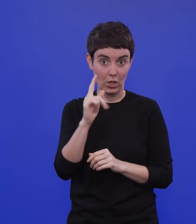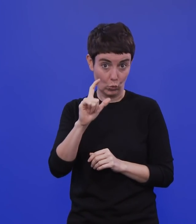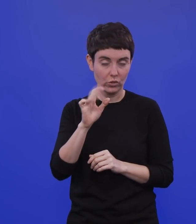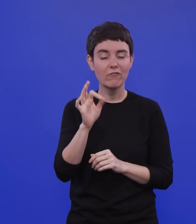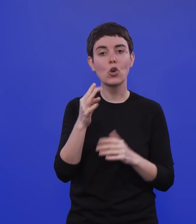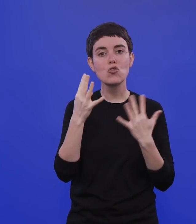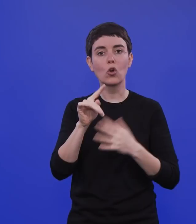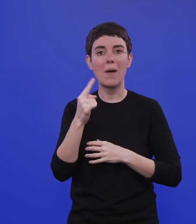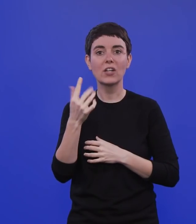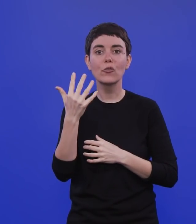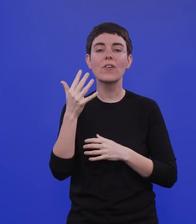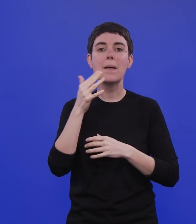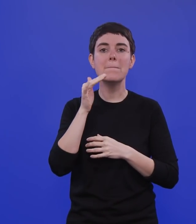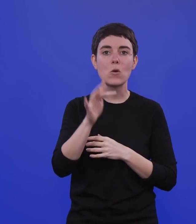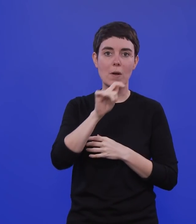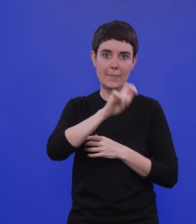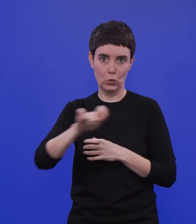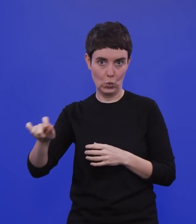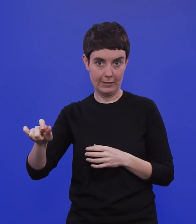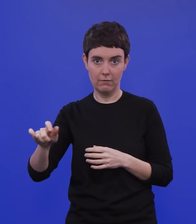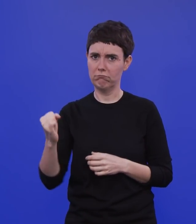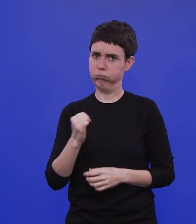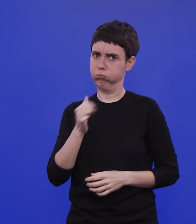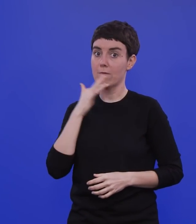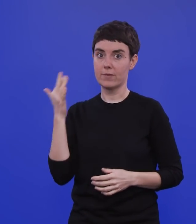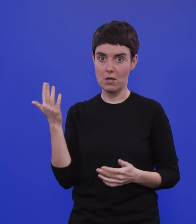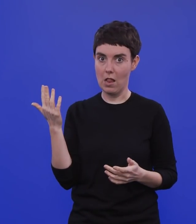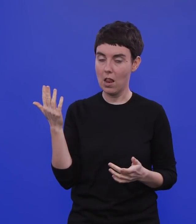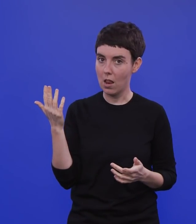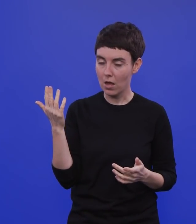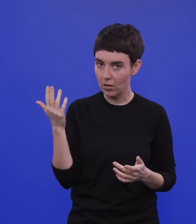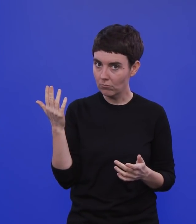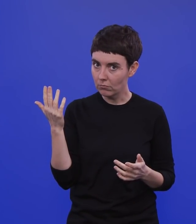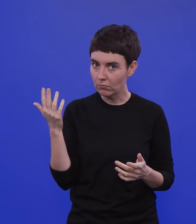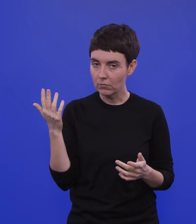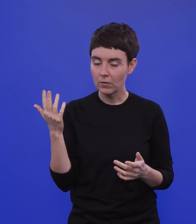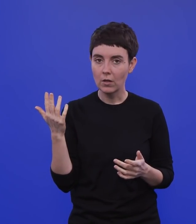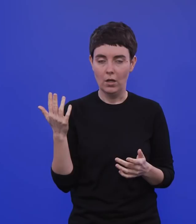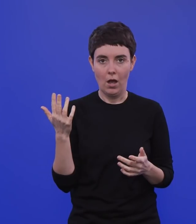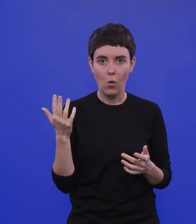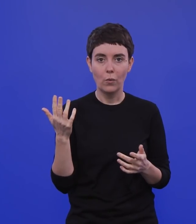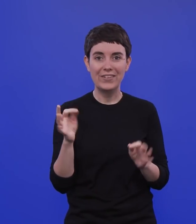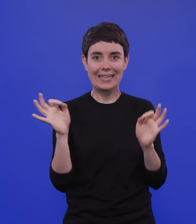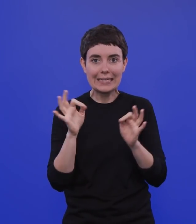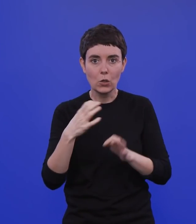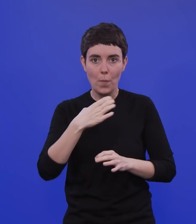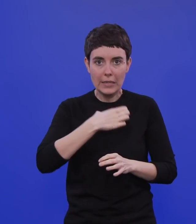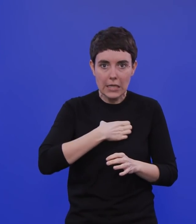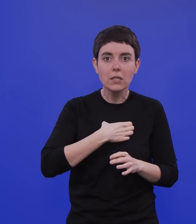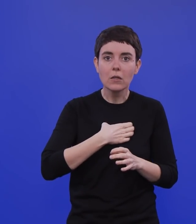,15 Personen. Das ist schon eine beträchtliche Zahl, also ein beträchtlicher Anteil auch der Risikopatienten wäre damit abgedeckt.